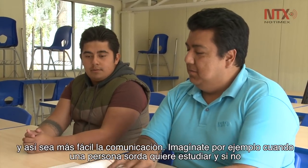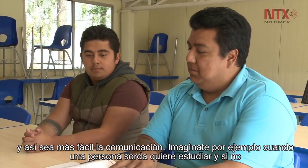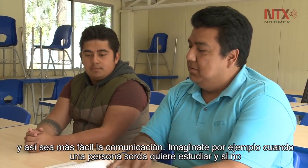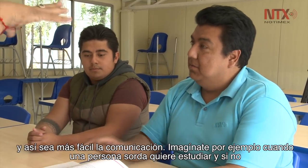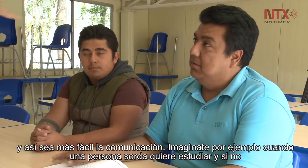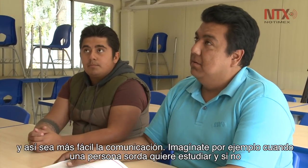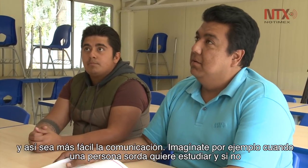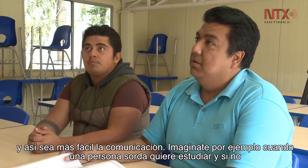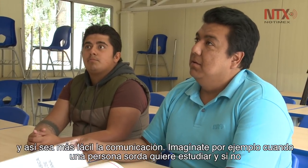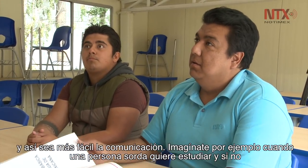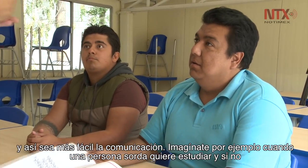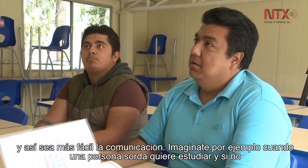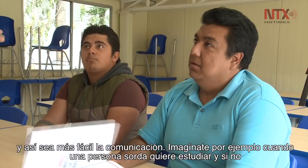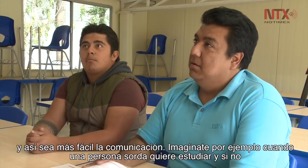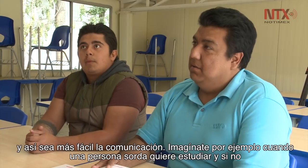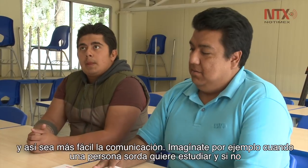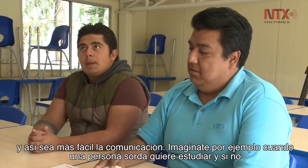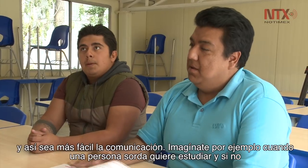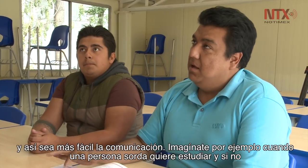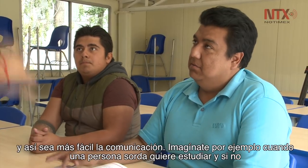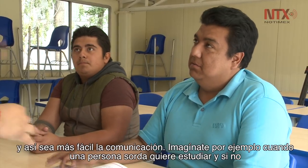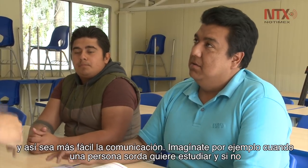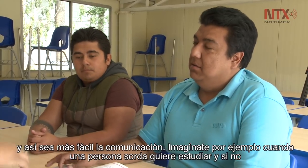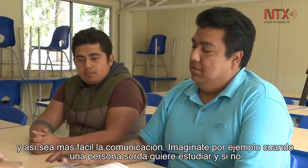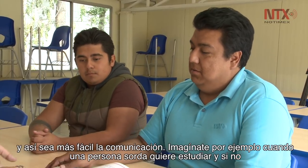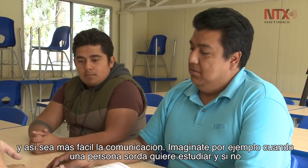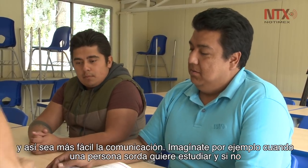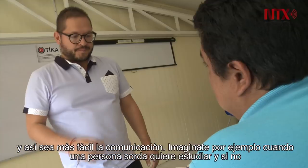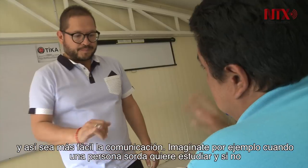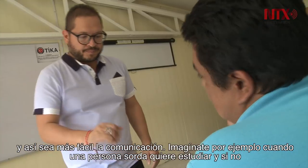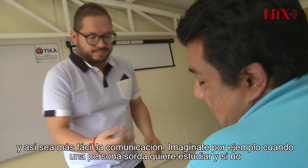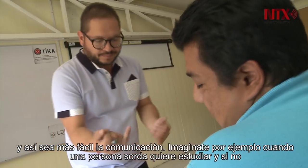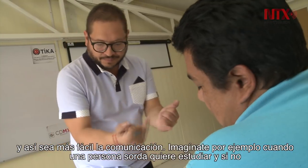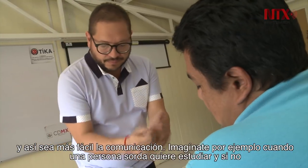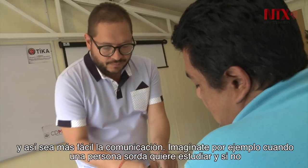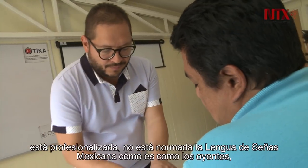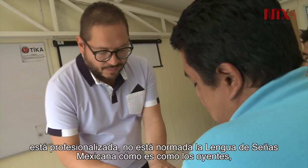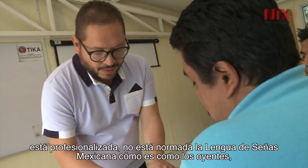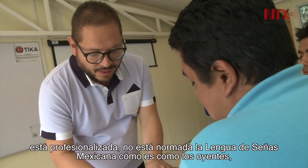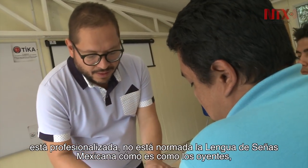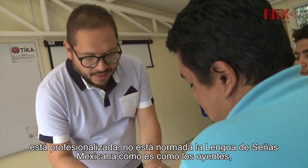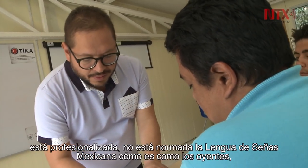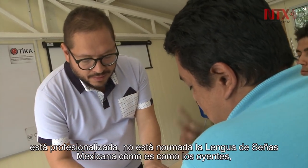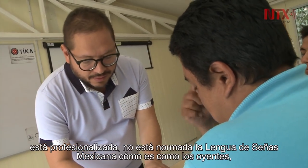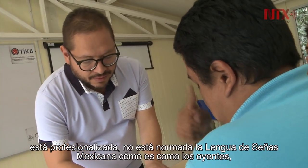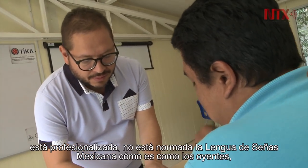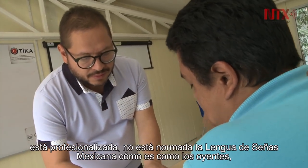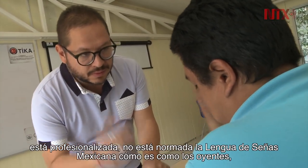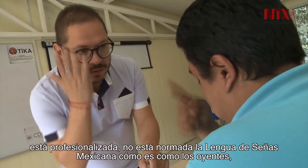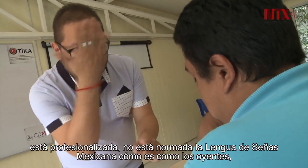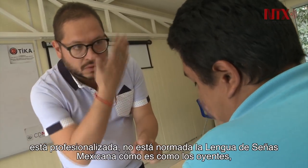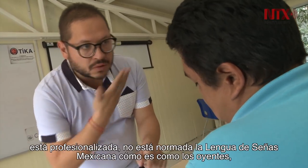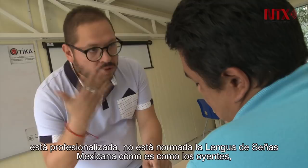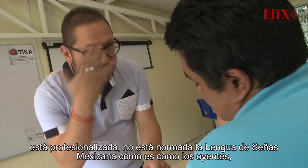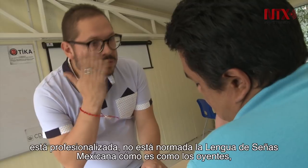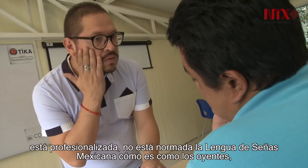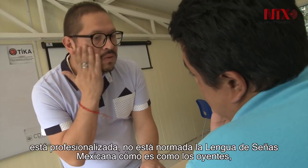comunicación. Imagínate, por ejemplo, cuando una persona sorda quiere estudiar y si no está profesionalizada, no está normada la lengua de señas mexicana,